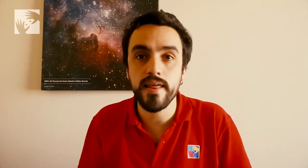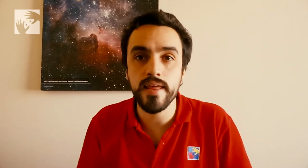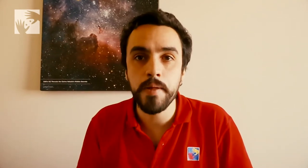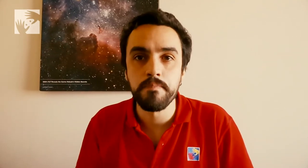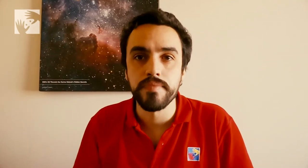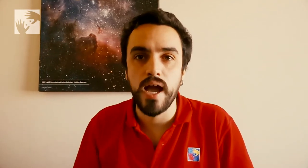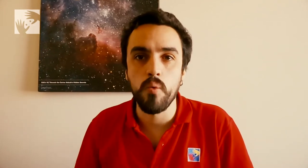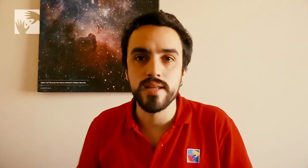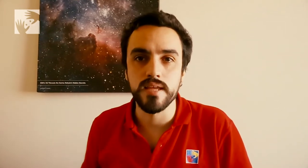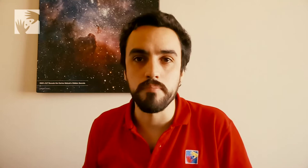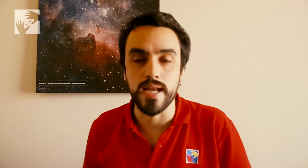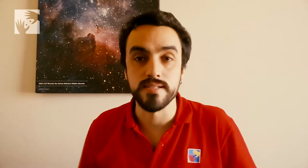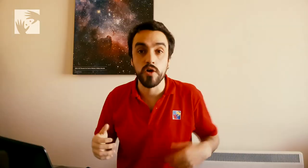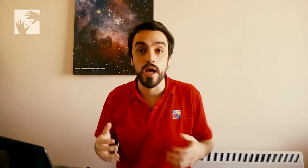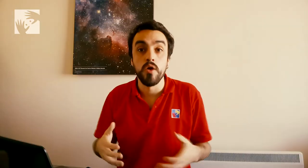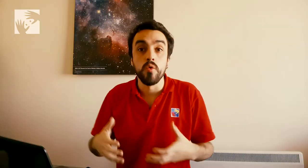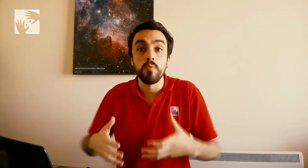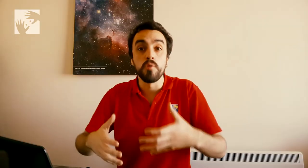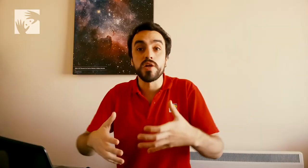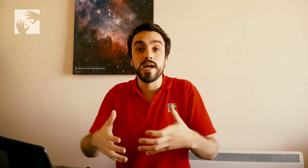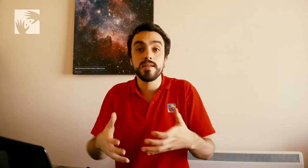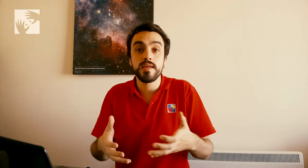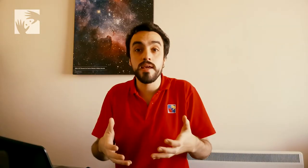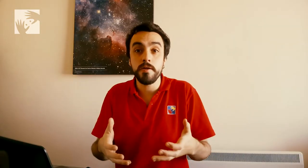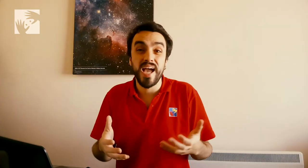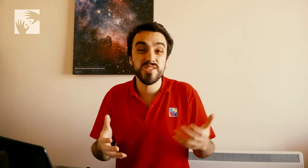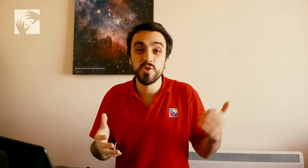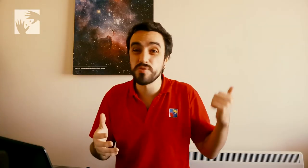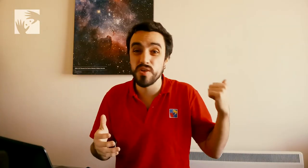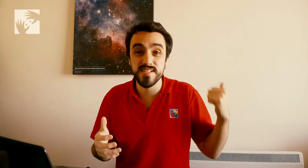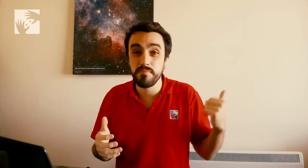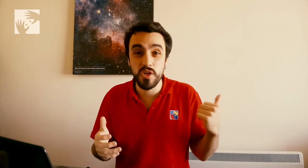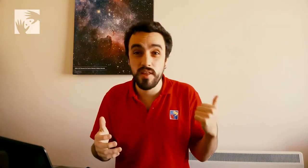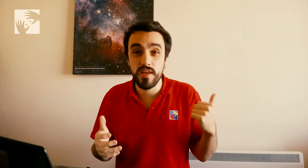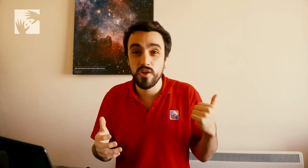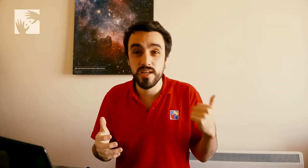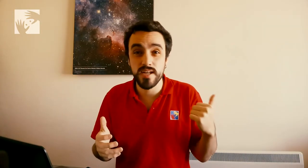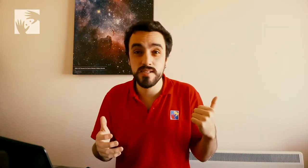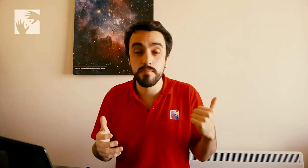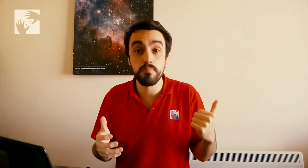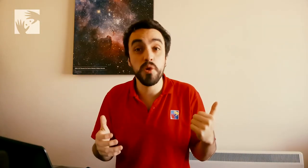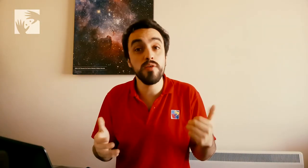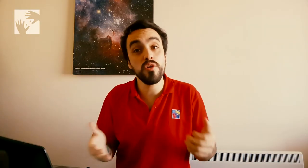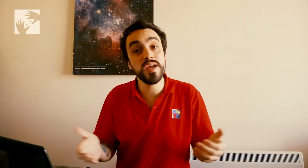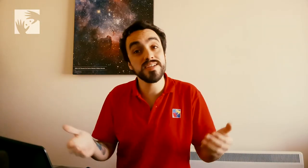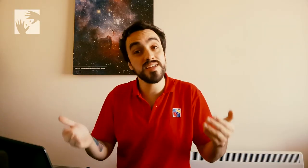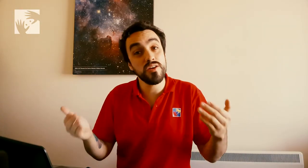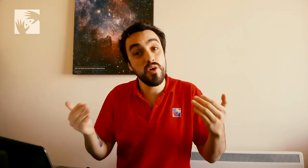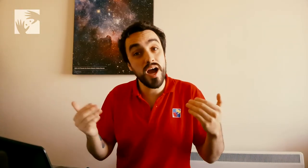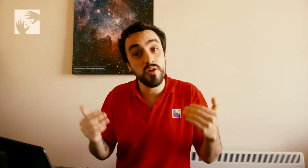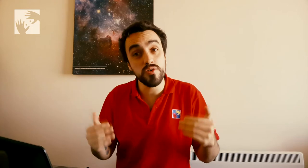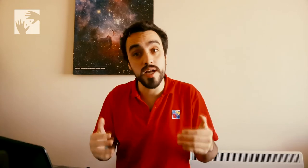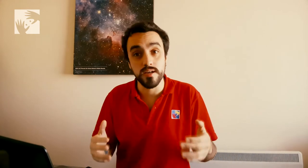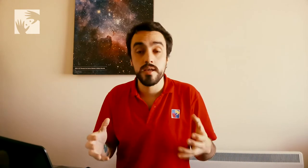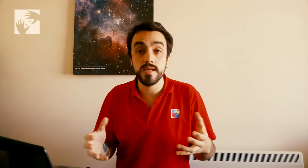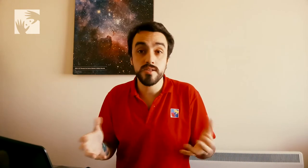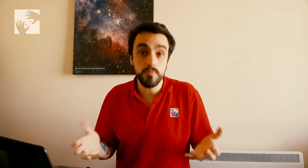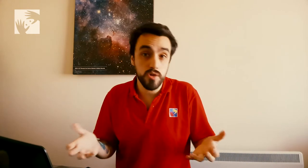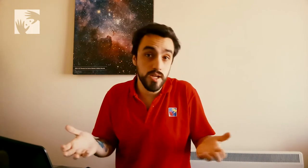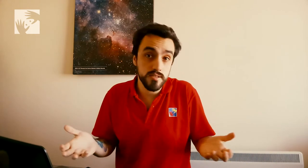de aguas termales. Ahora, un volcán que ha hecho erupción hace millones de años atrás, ¿puede volver a hacerlo ahora? ¿Qué hace que un volcán se